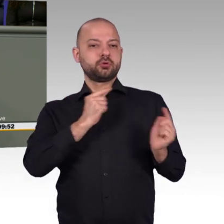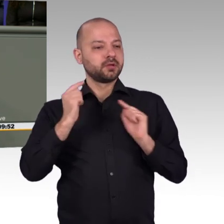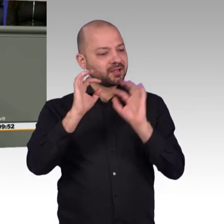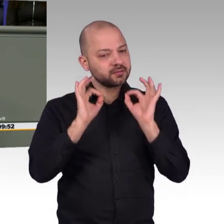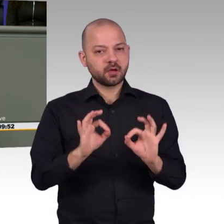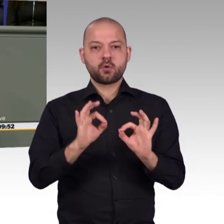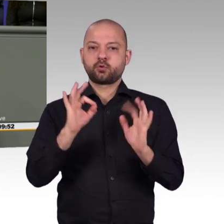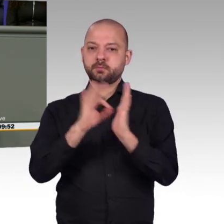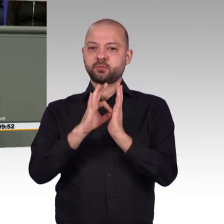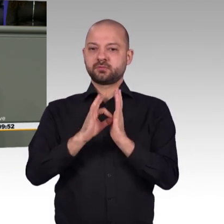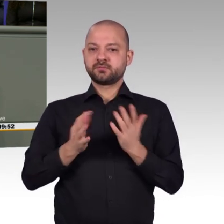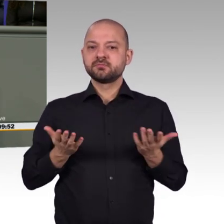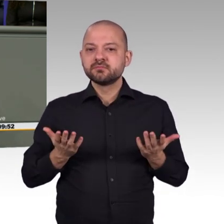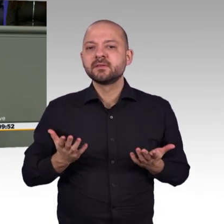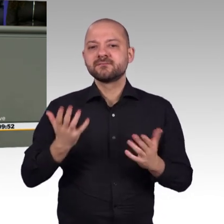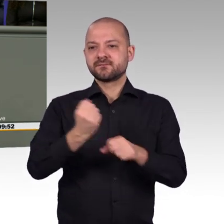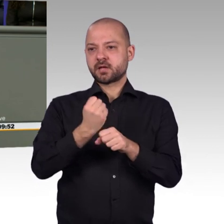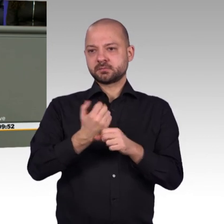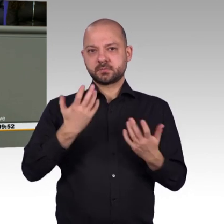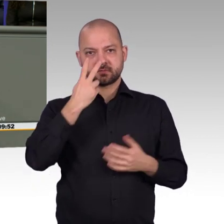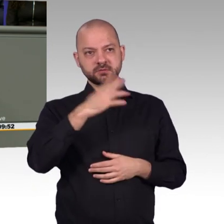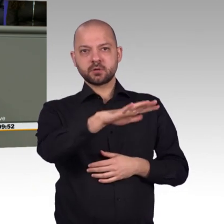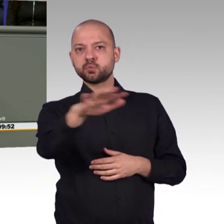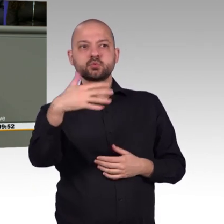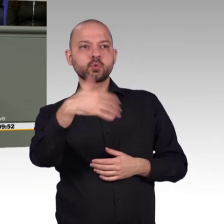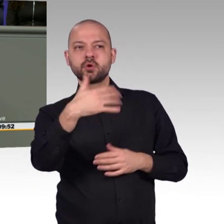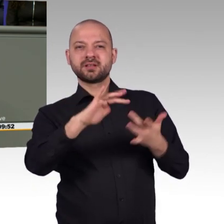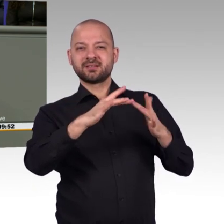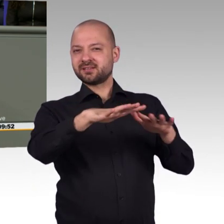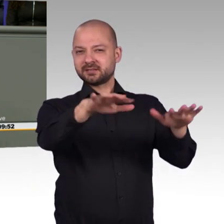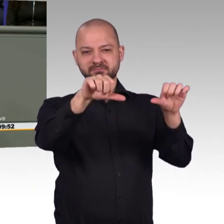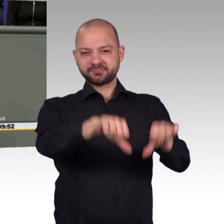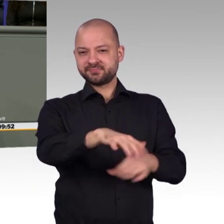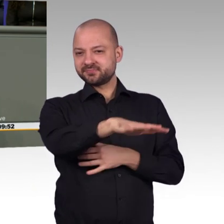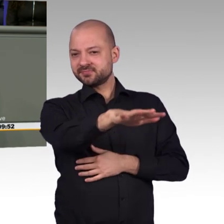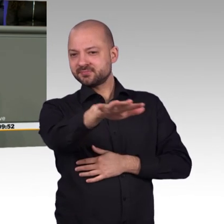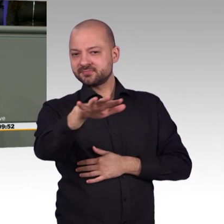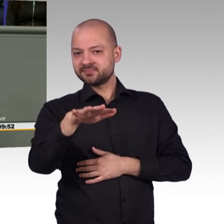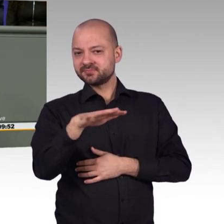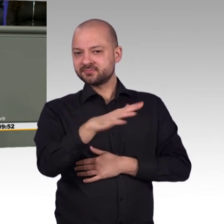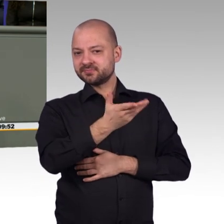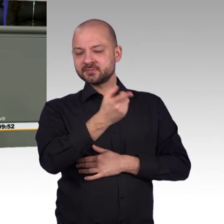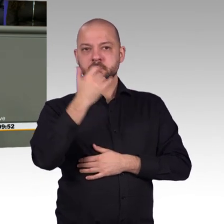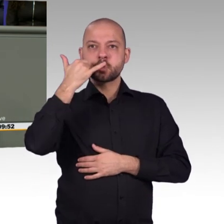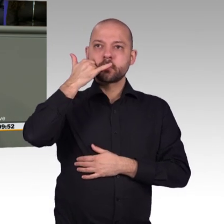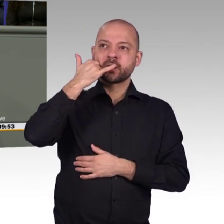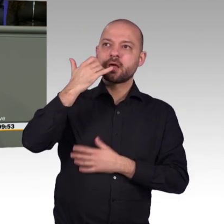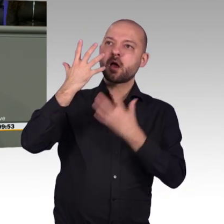weißen Flecken, und hier sind ganz viele Kolleginnen und Kollegen aus dem ländlichen Raum, die müssen geschlossen werden. am Ende muss auch Geld